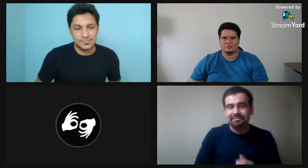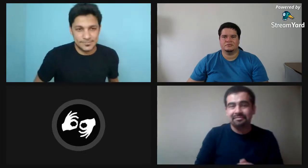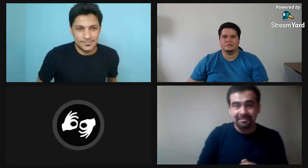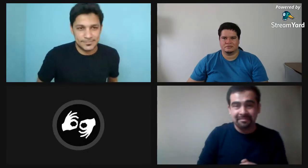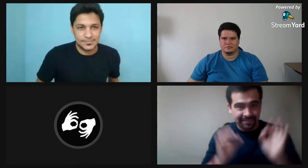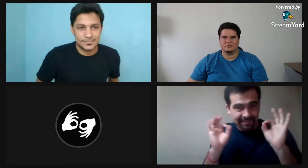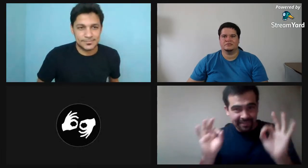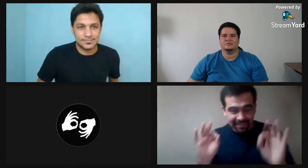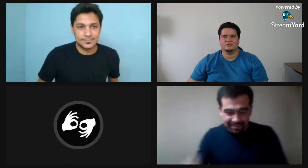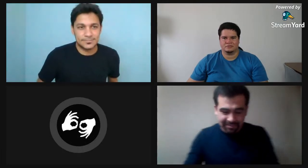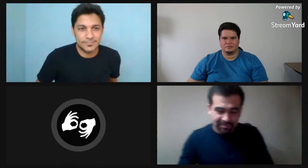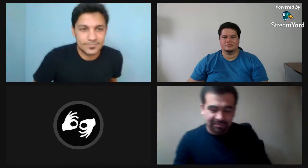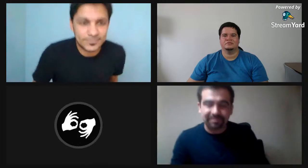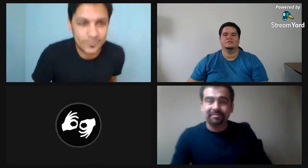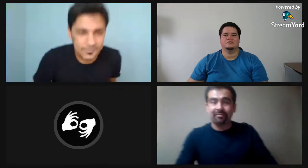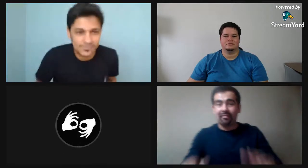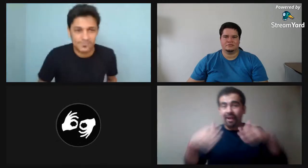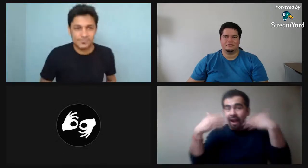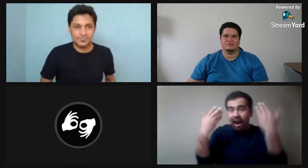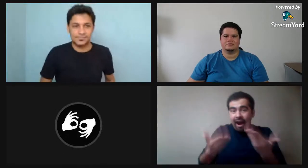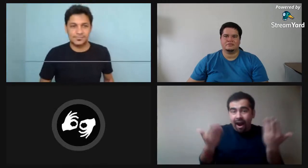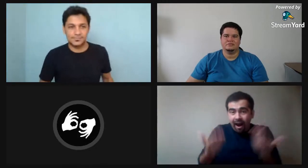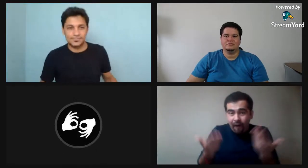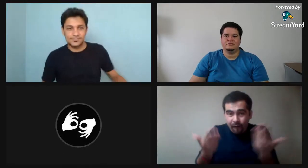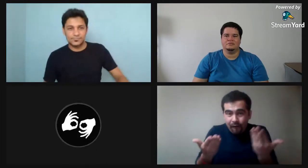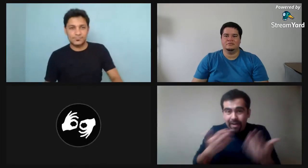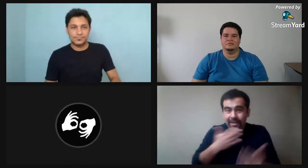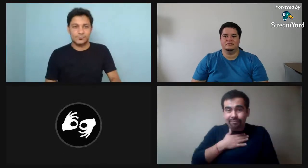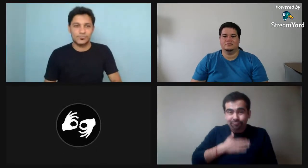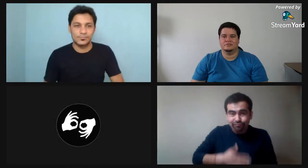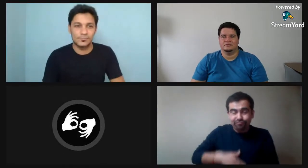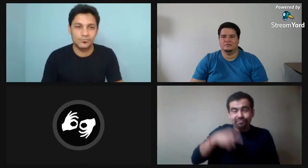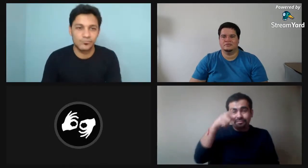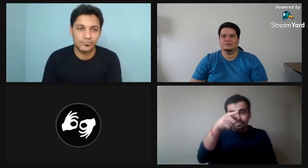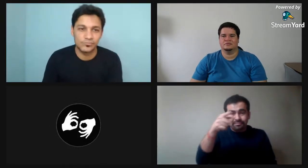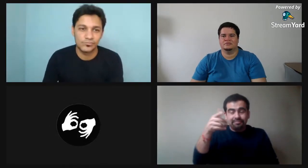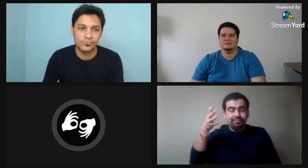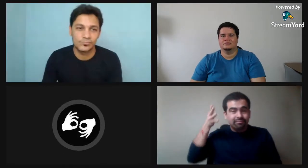brasil con los niños desde pequeños bueno ahora